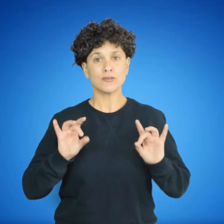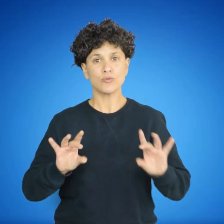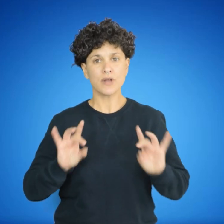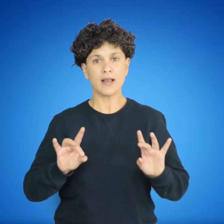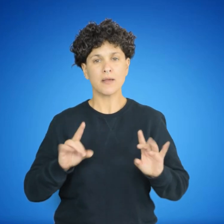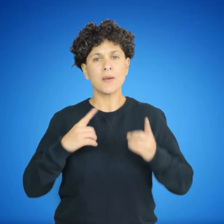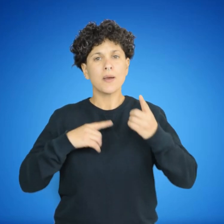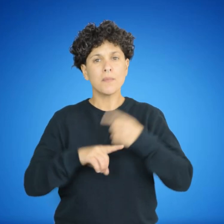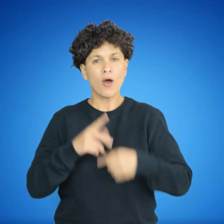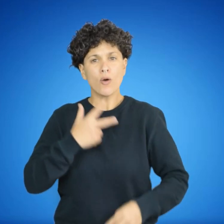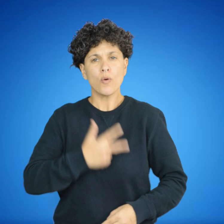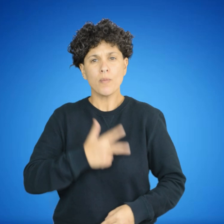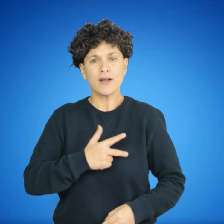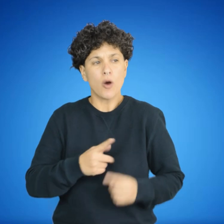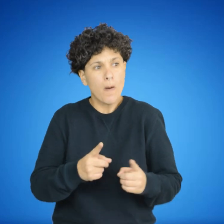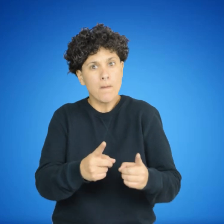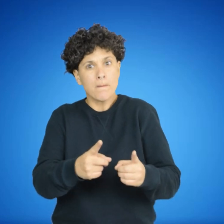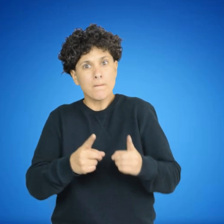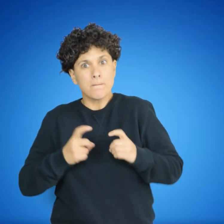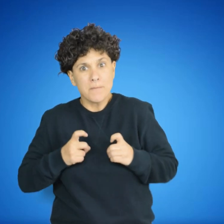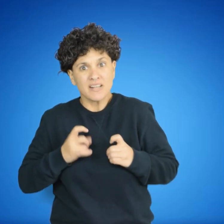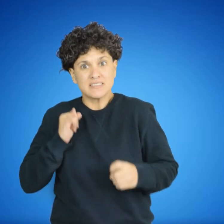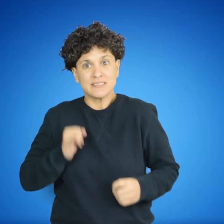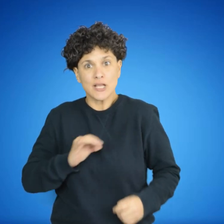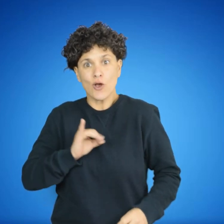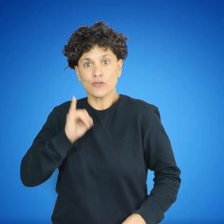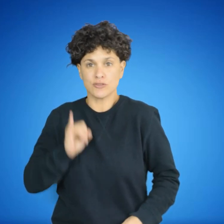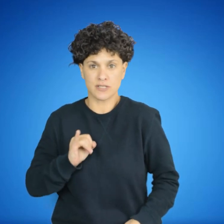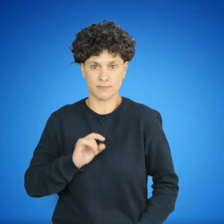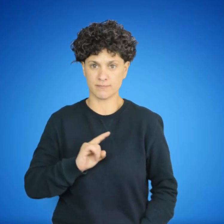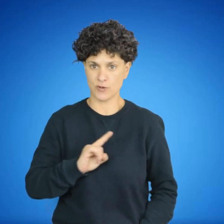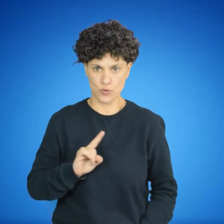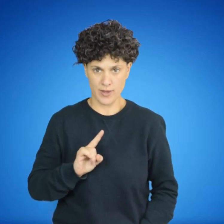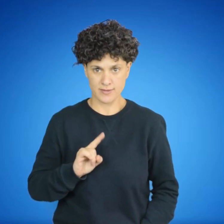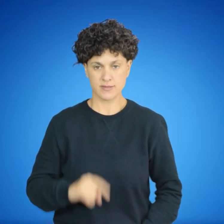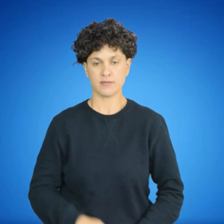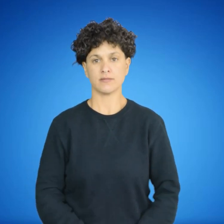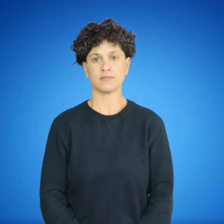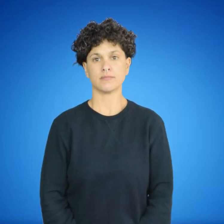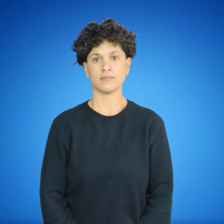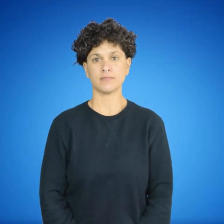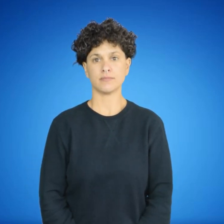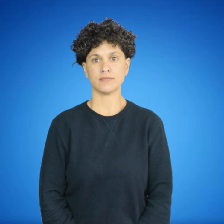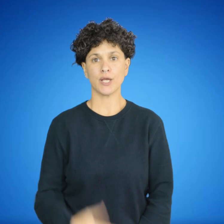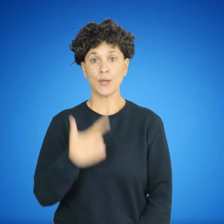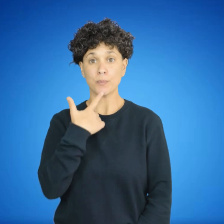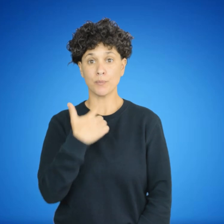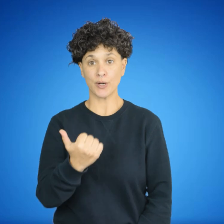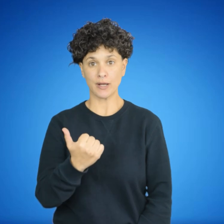disfrutar de una comida